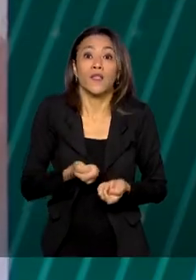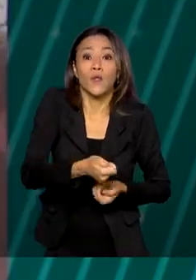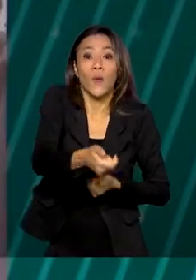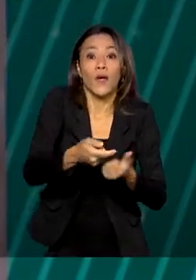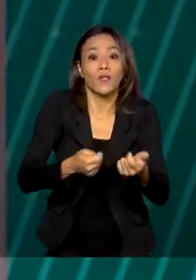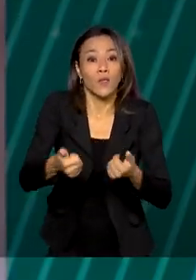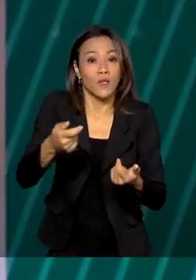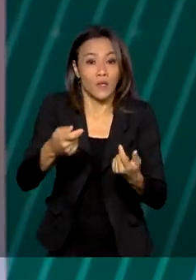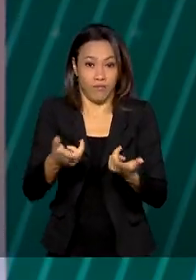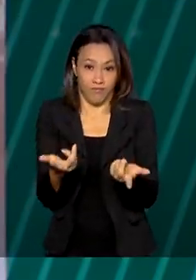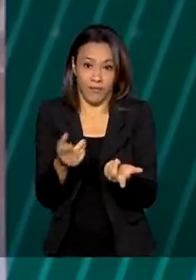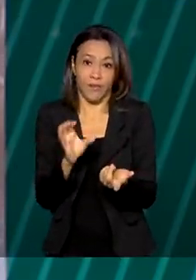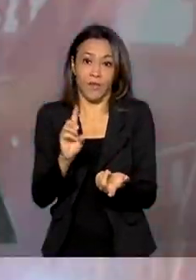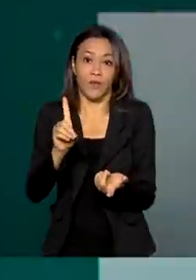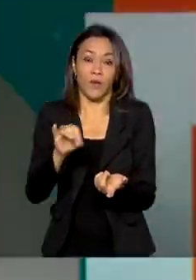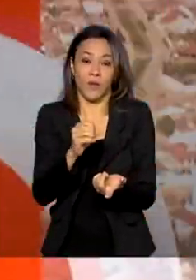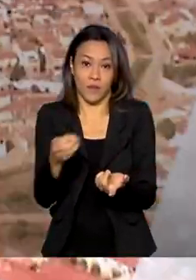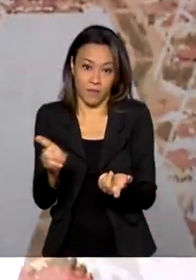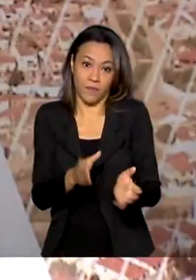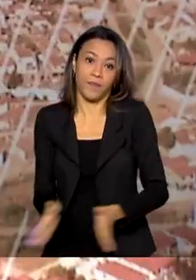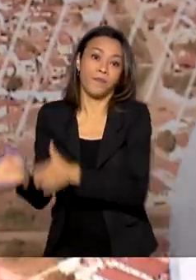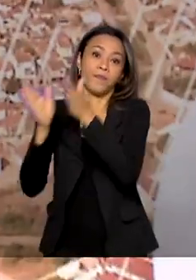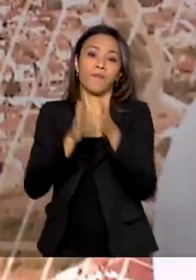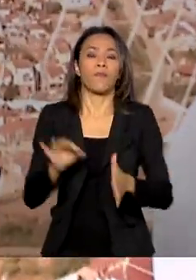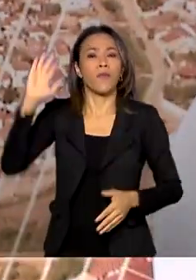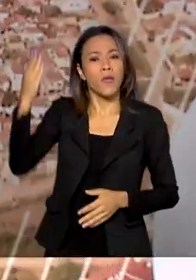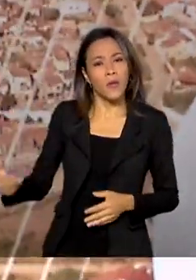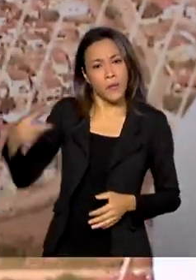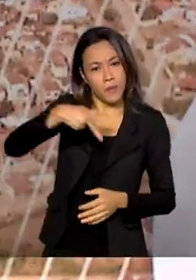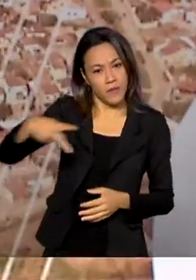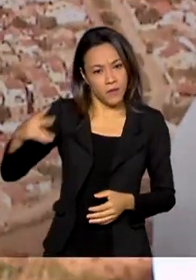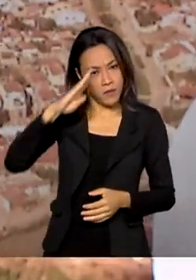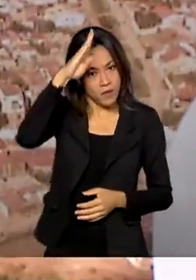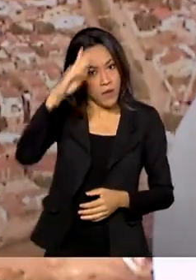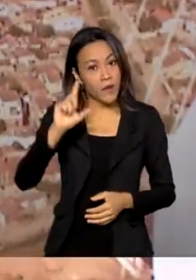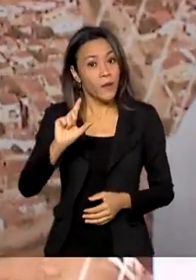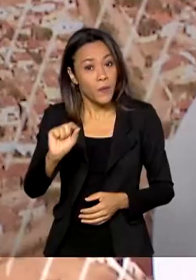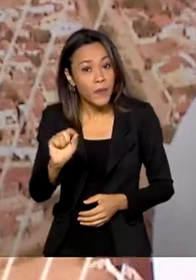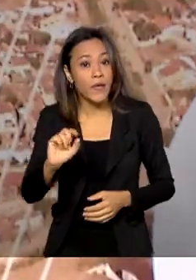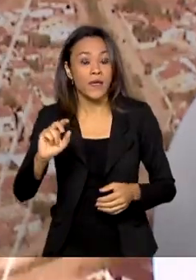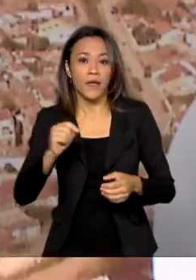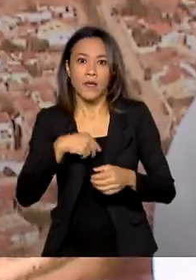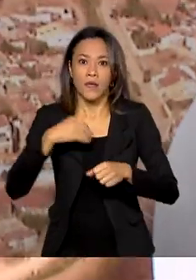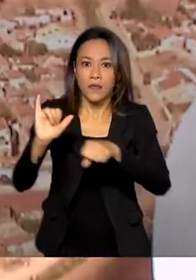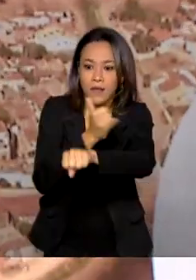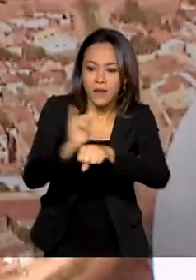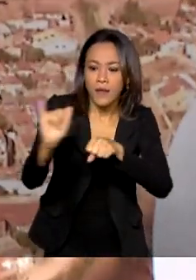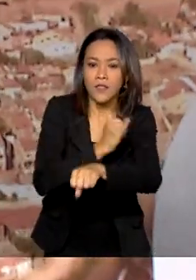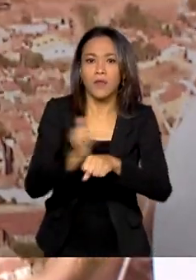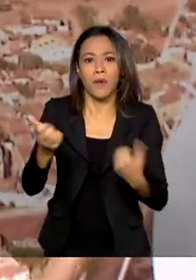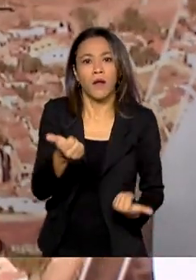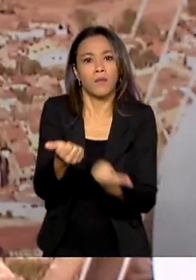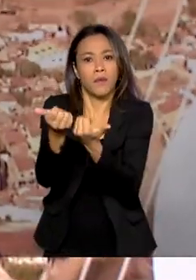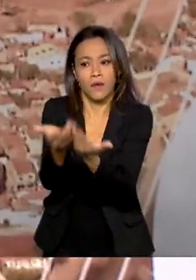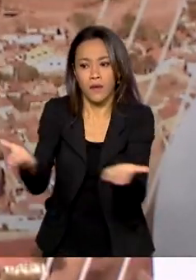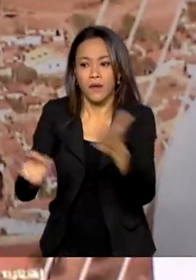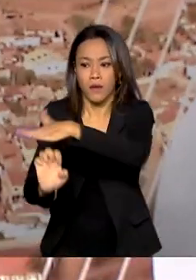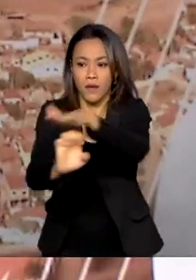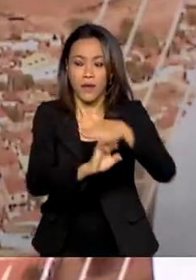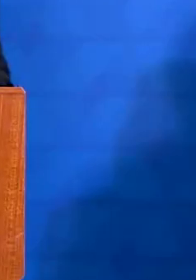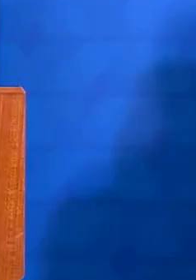E o presidente Jair Bolsonaro anunciou a retomada de medidas para socorrer empresários e evitar demissões.